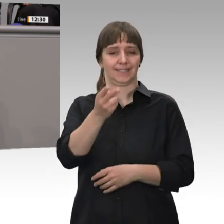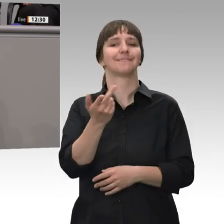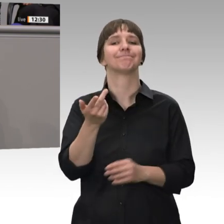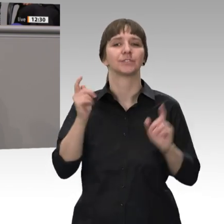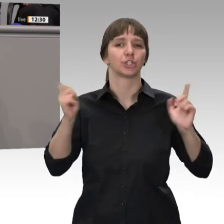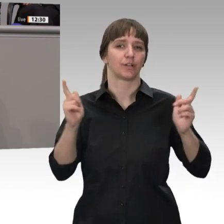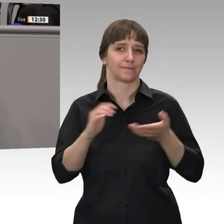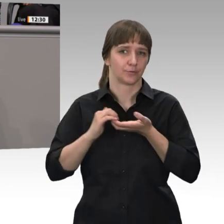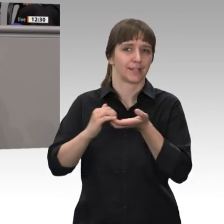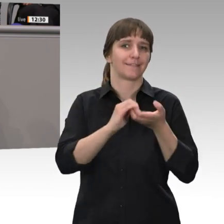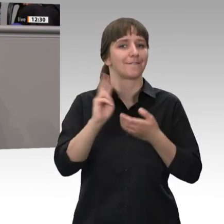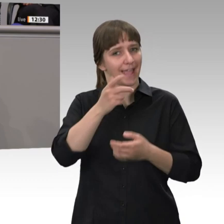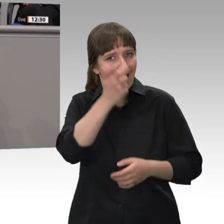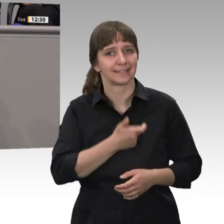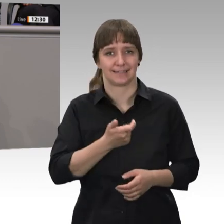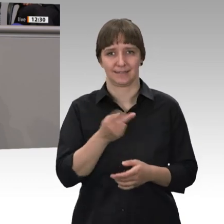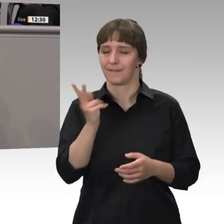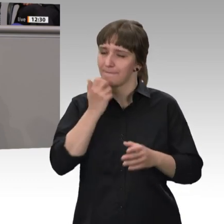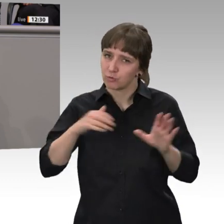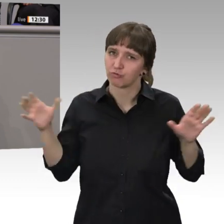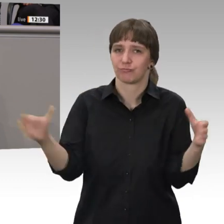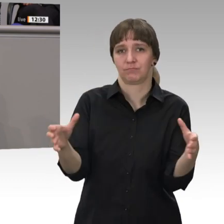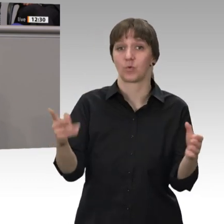und wer auf Zusammenhalt setzt und nicht auf Spaltung. Herzlichen Dank.